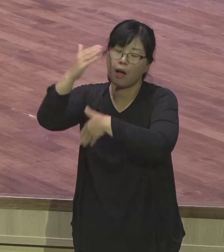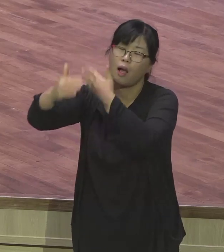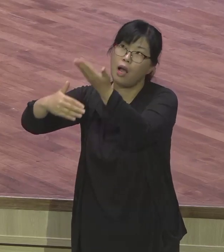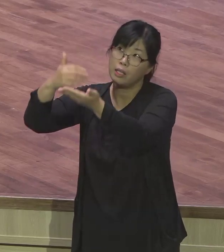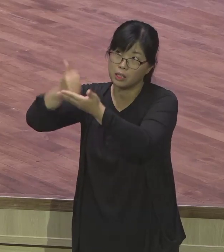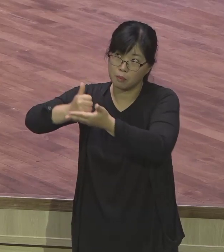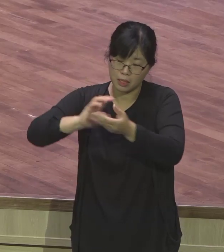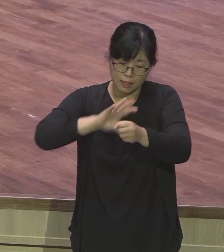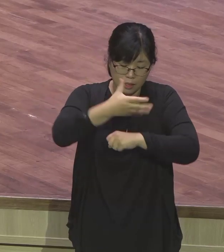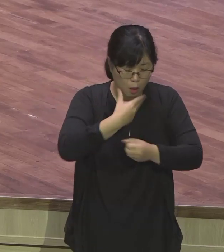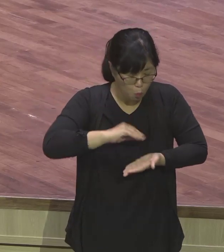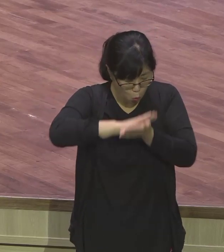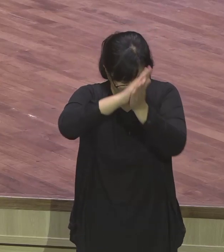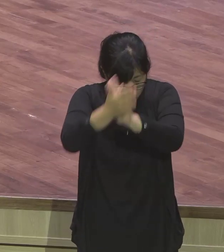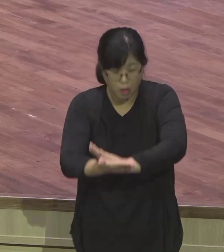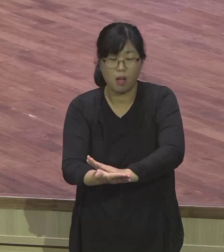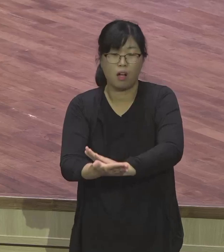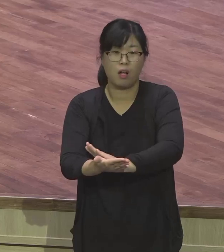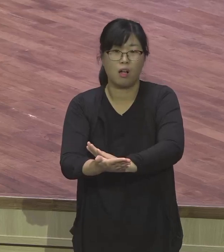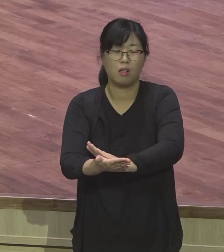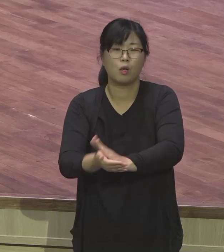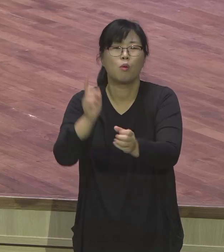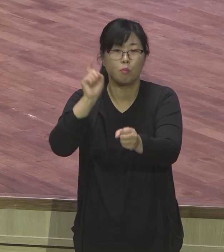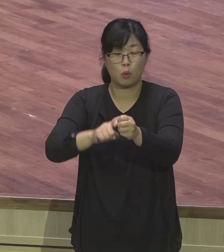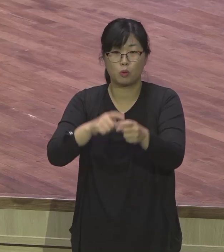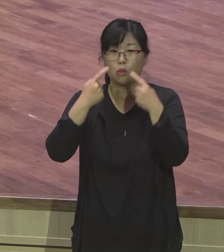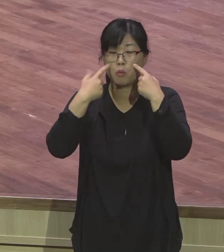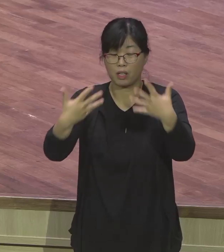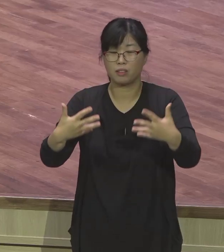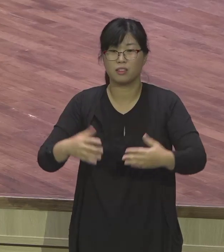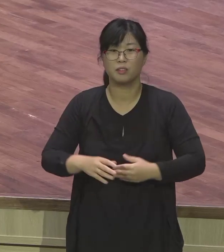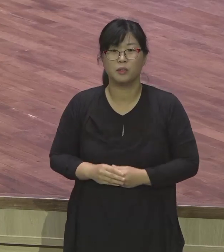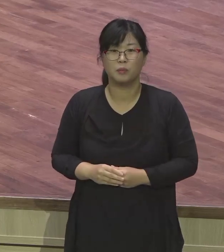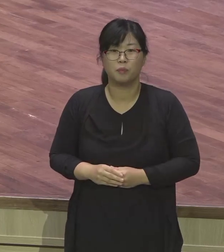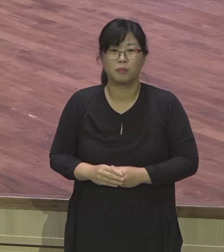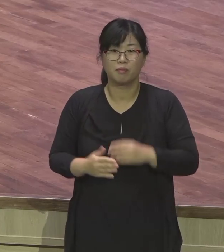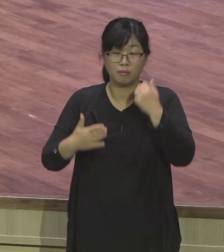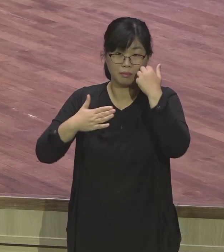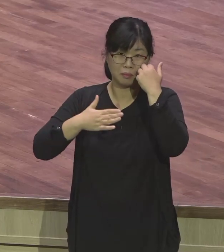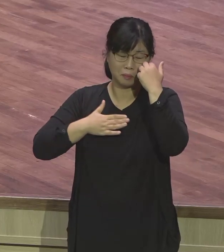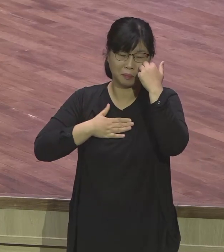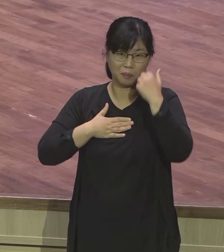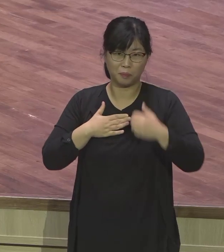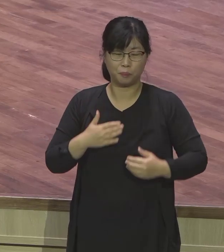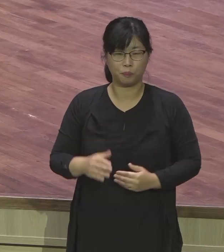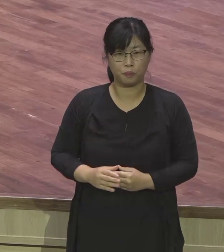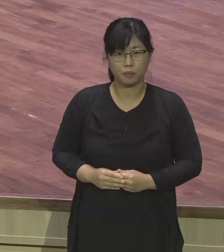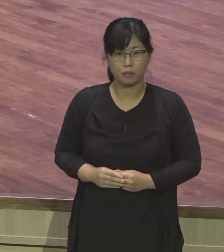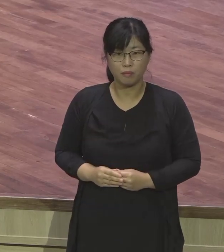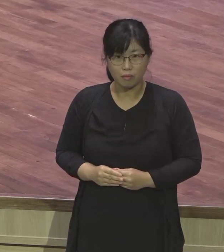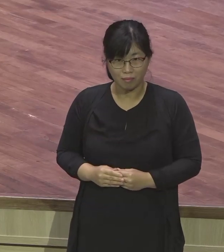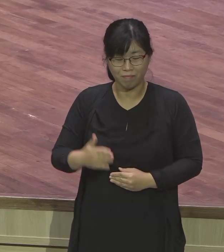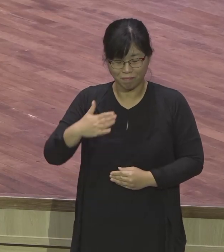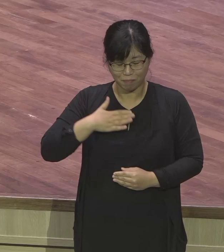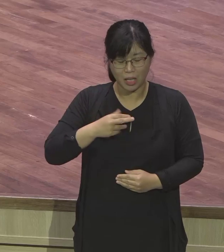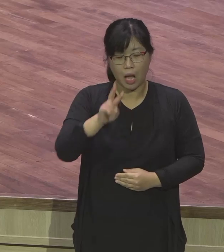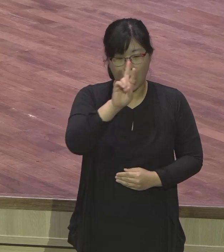전도협회장, 또 전 세계 24시간 방송을 나가고 있는 RTC